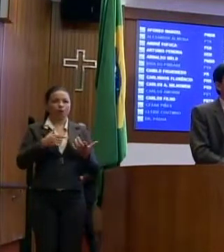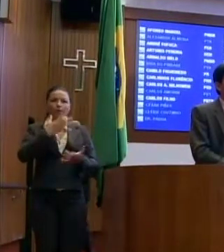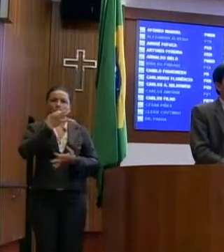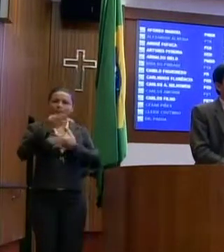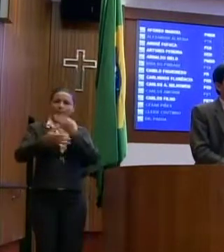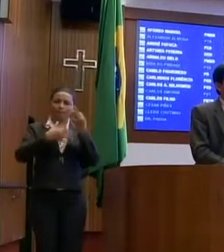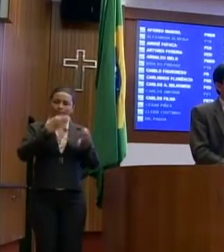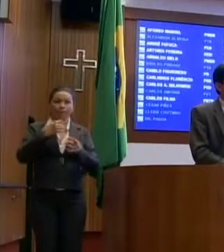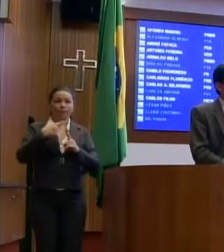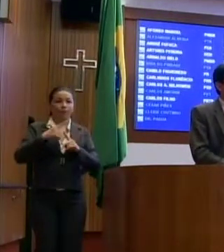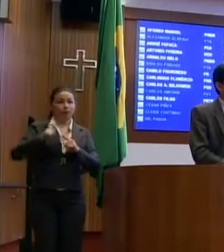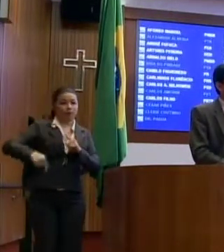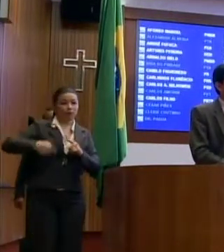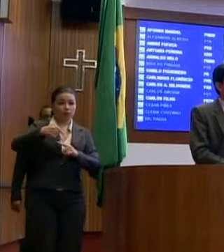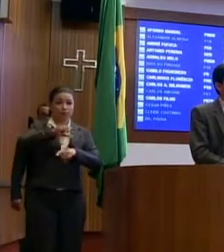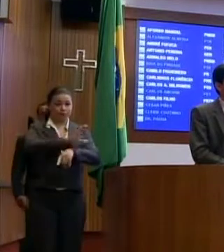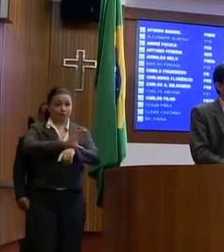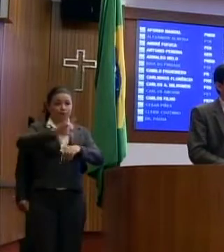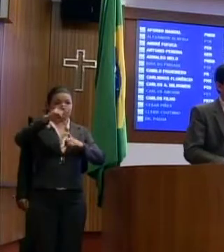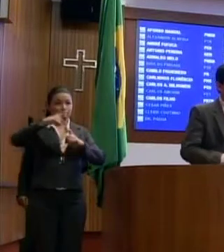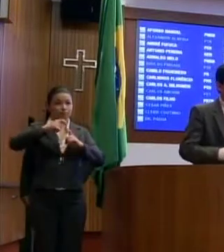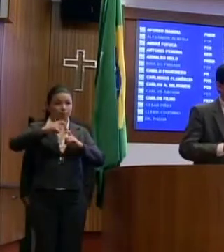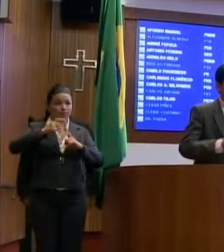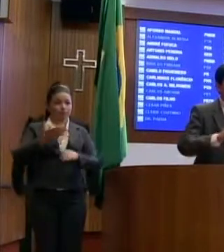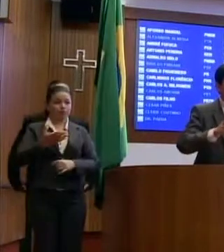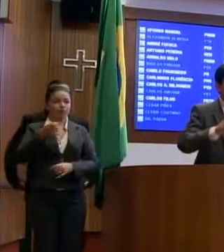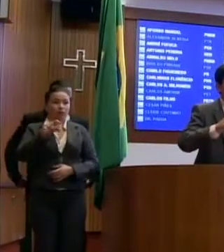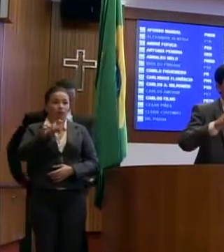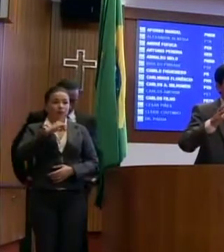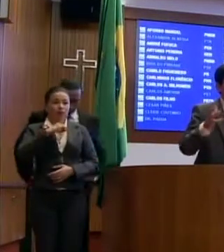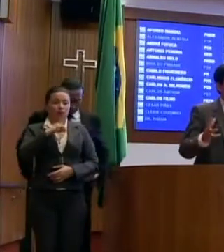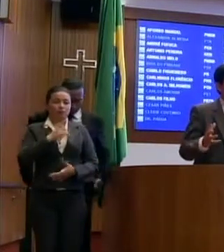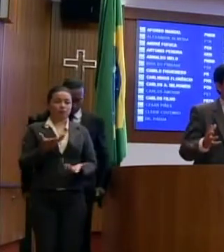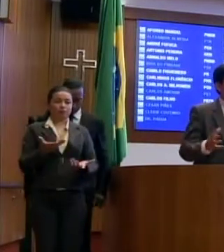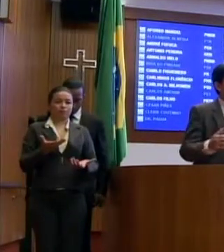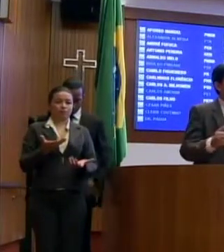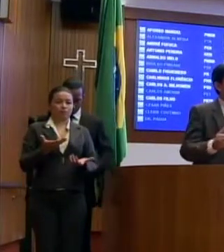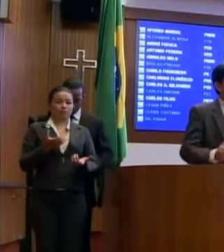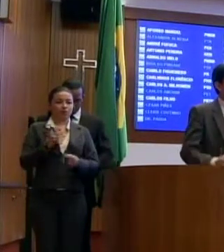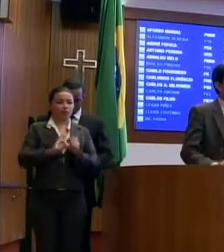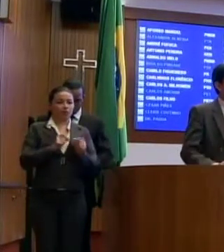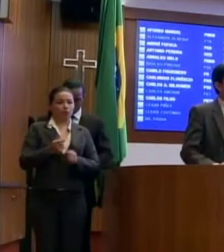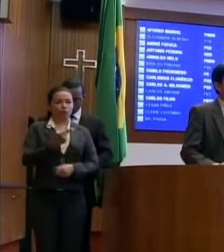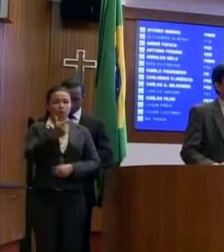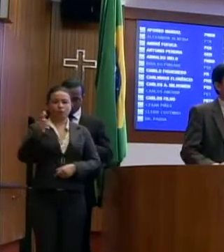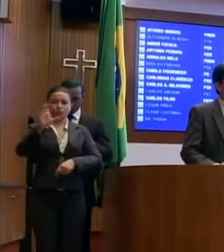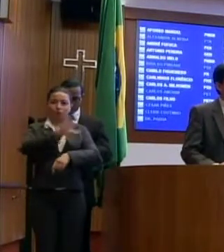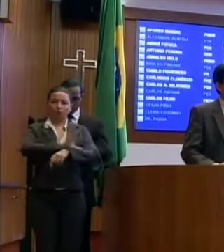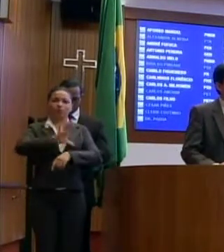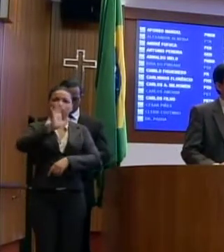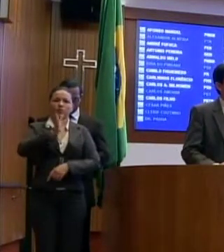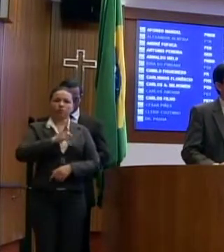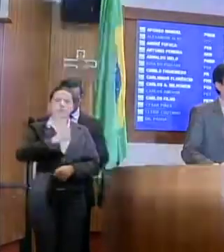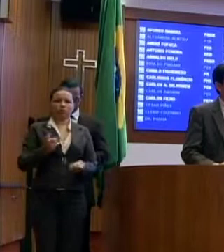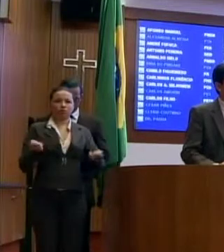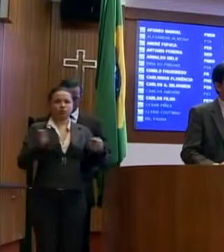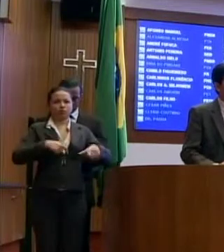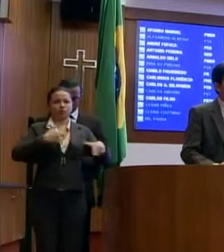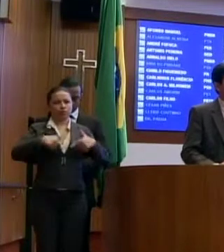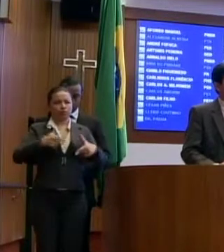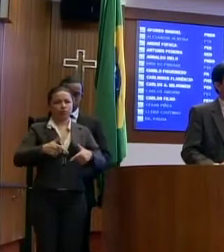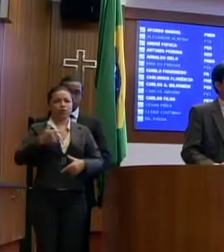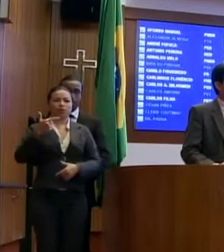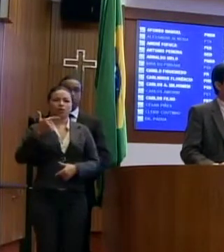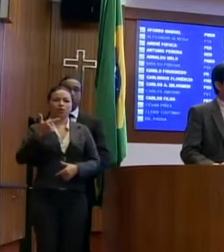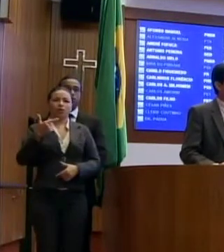visão, porque depois do curso de Medicina, abre-se umas portas para outros cursos, como já está previsto para funcionar no